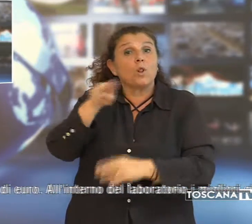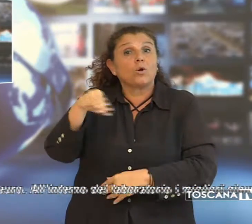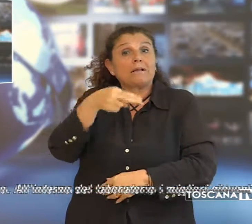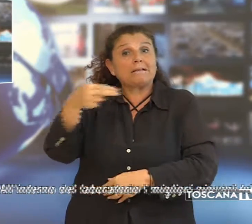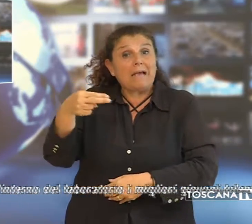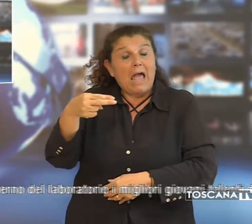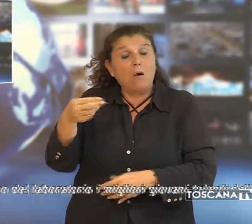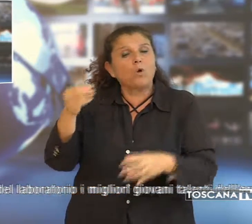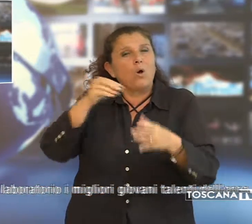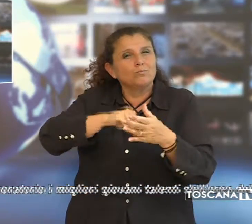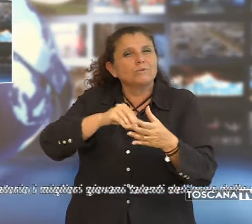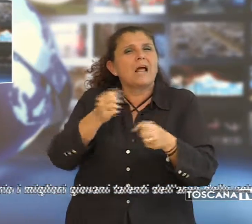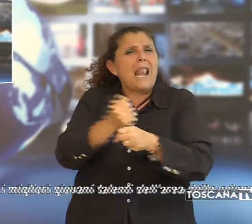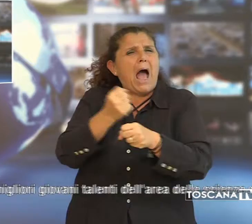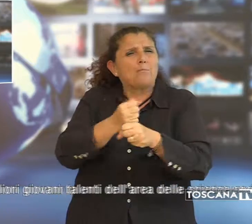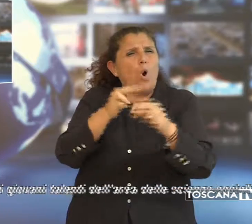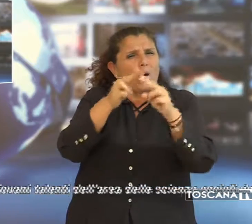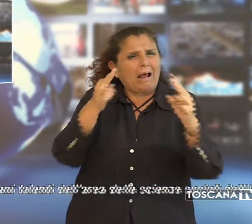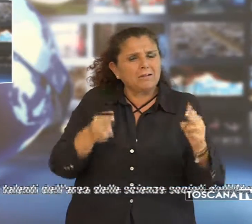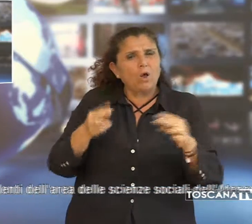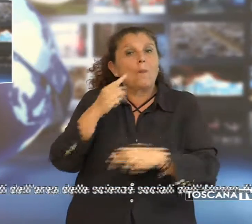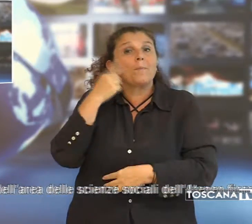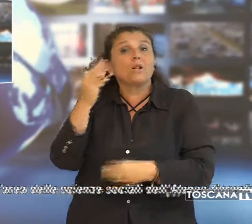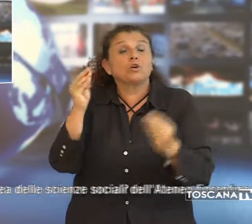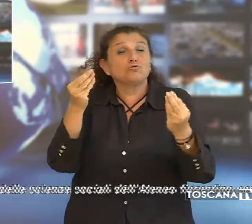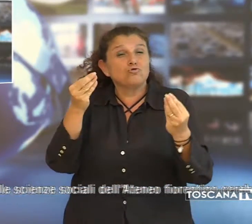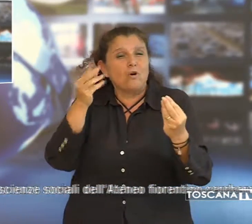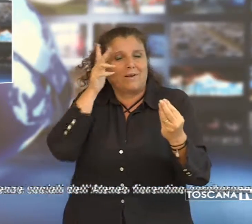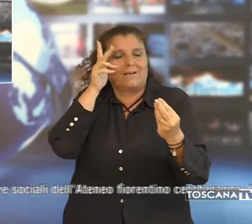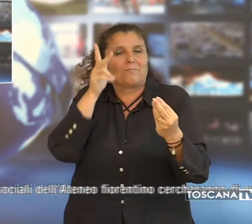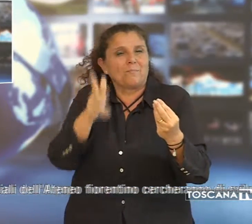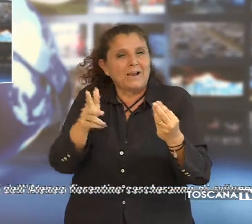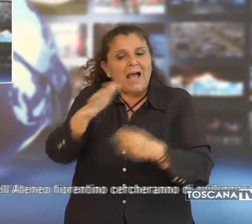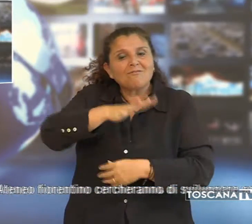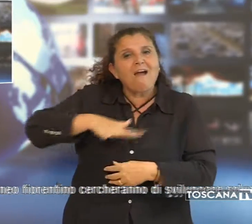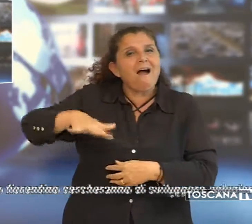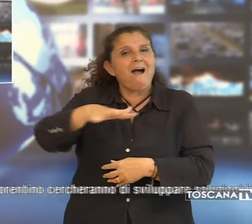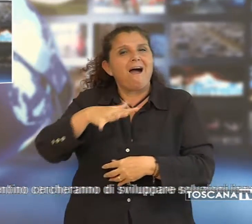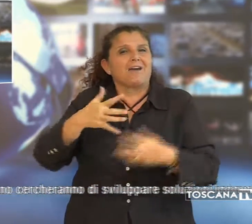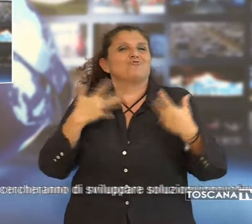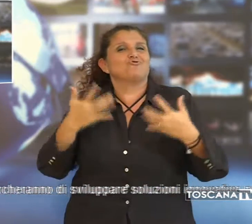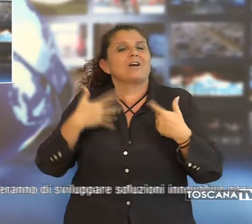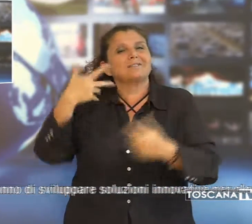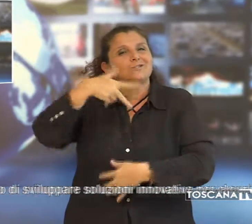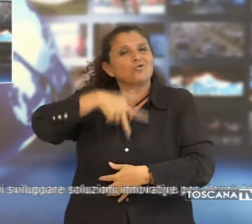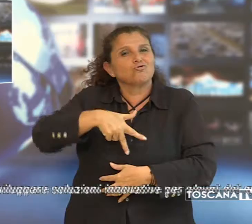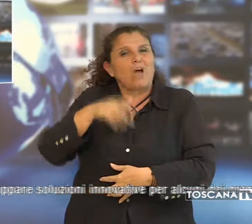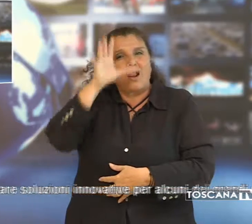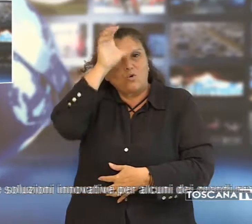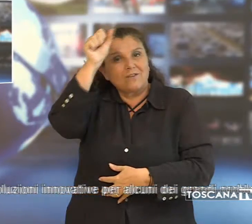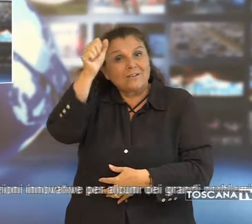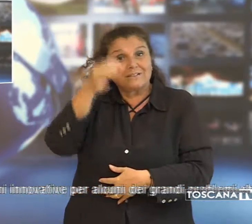All'interno del laboratorio i migliori giovani talenti dell'area delle scienze sociali dell'Ateneo